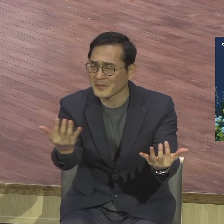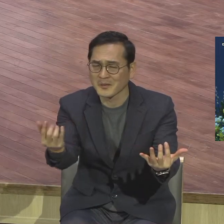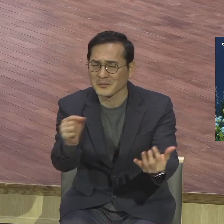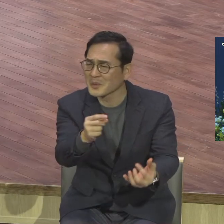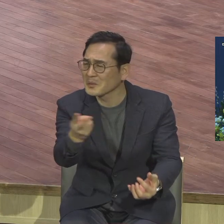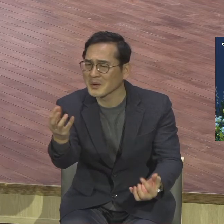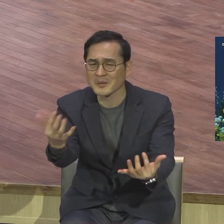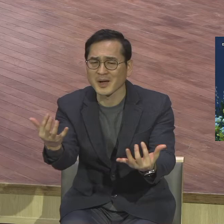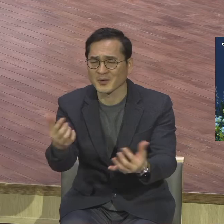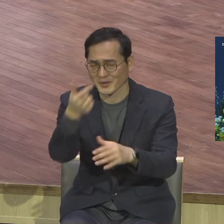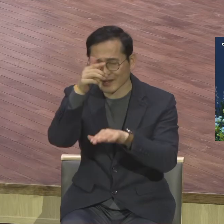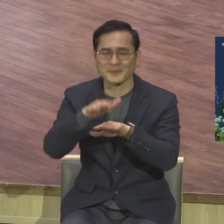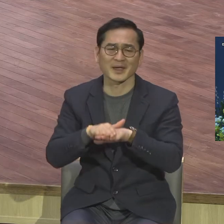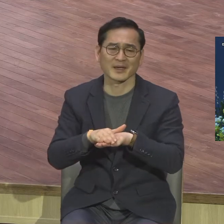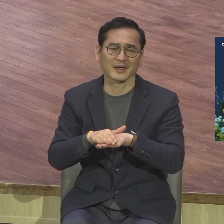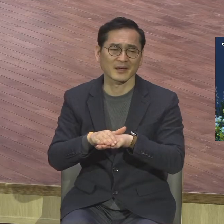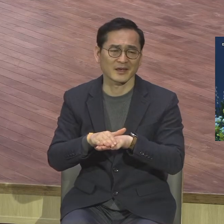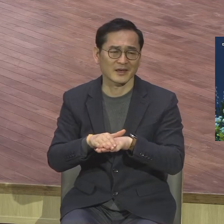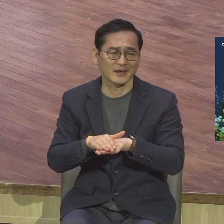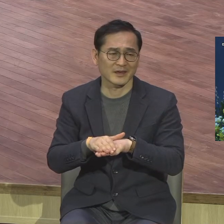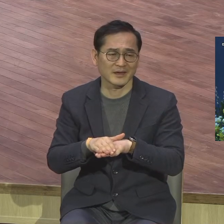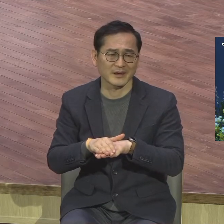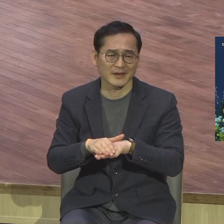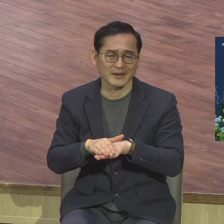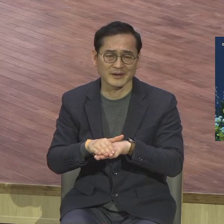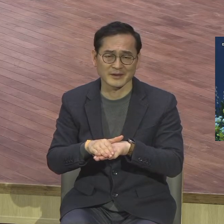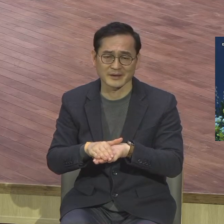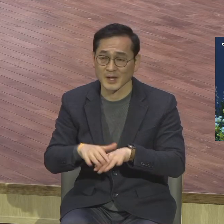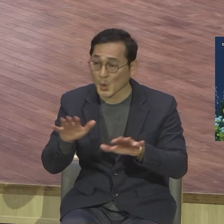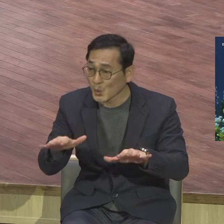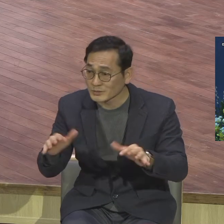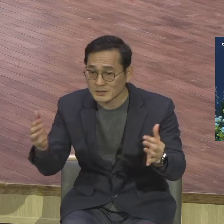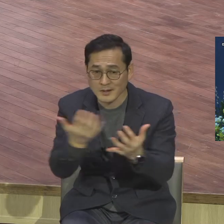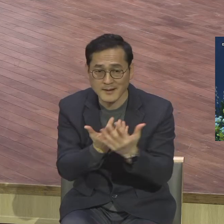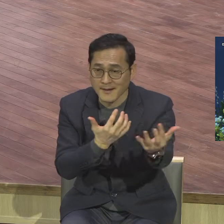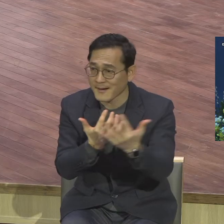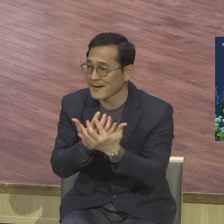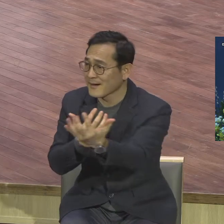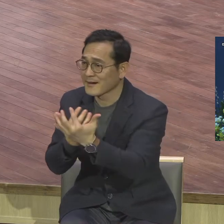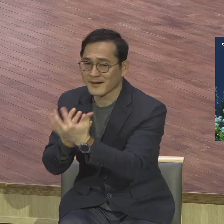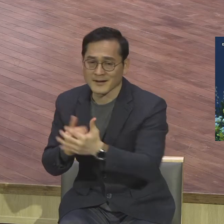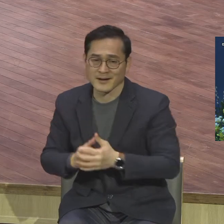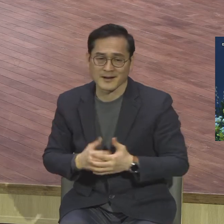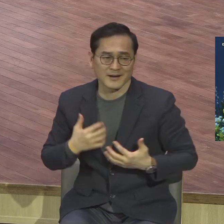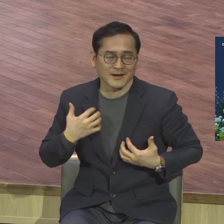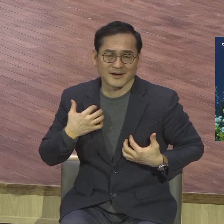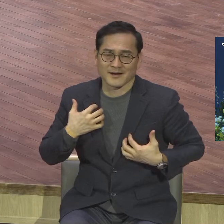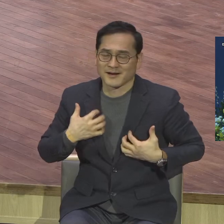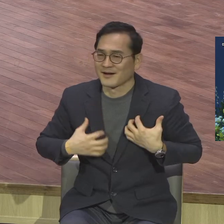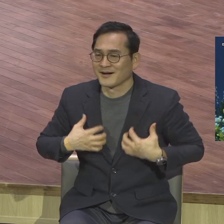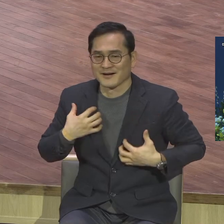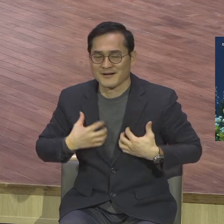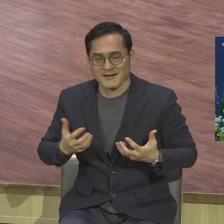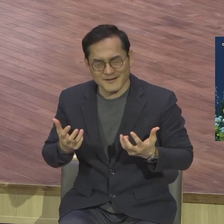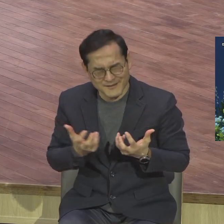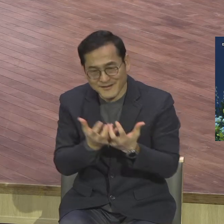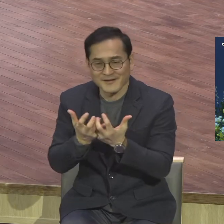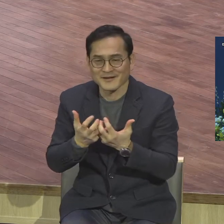예배를 드렸는데 정말로 올해는 이렇게 그나마 온 성도들이 이렇게 하나님 앞에 나와